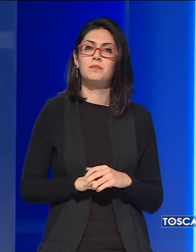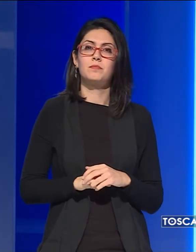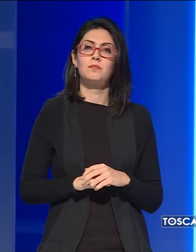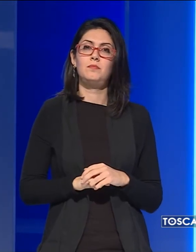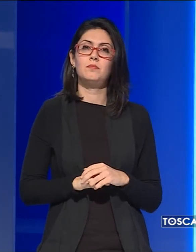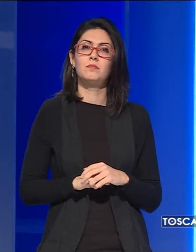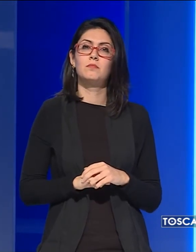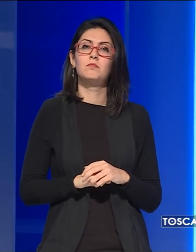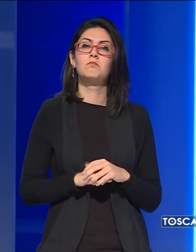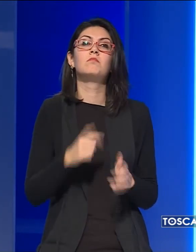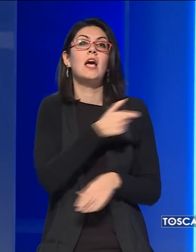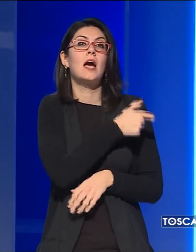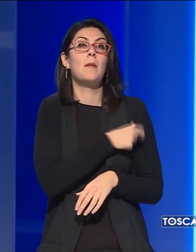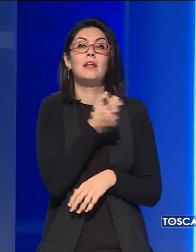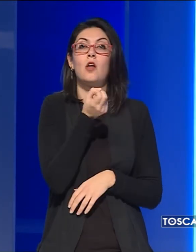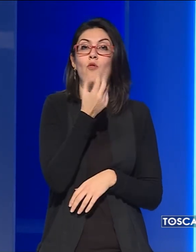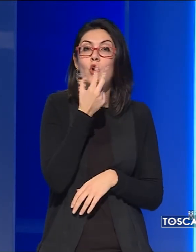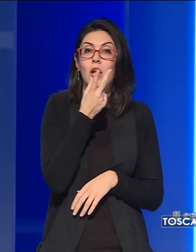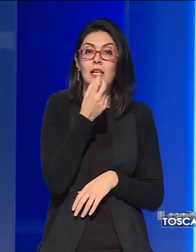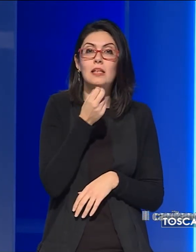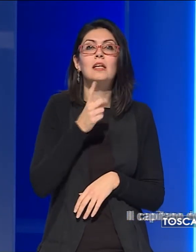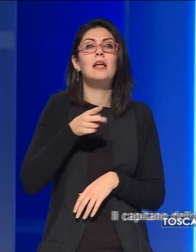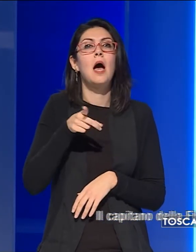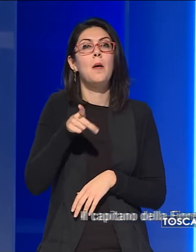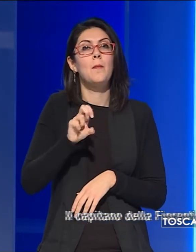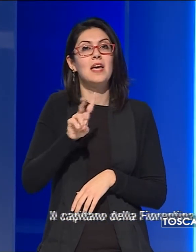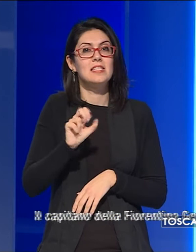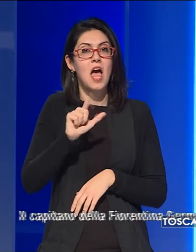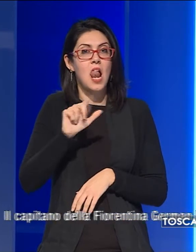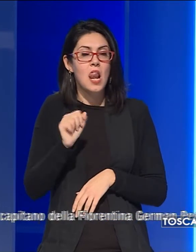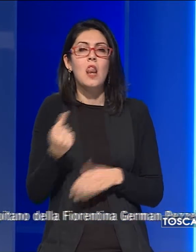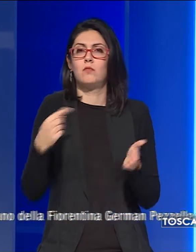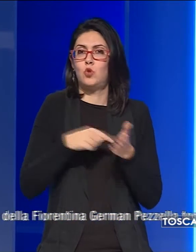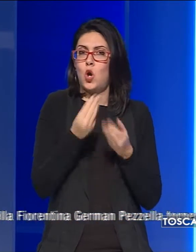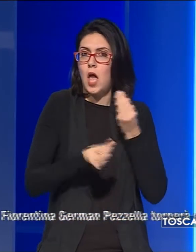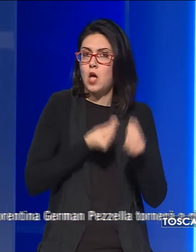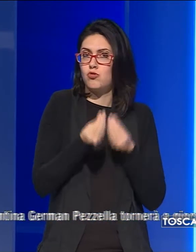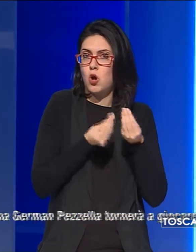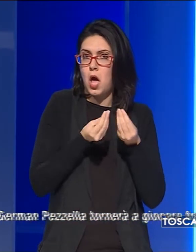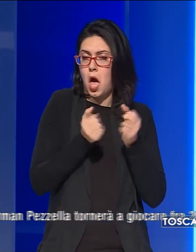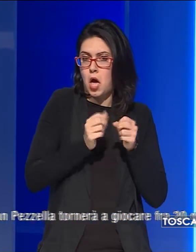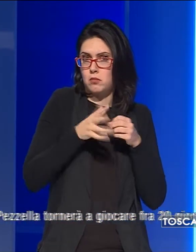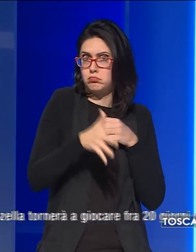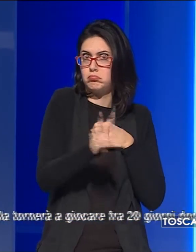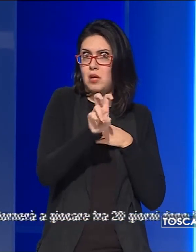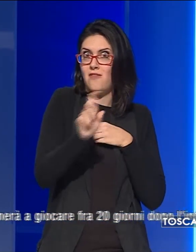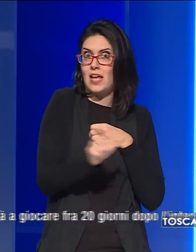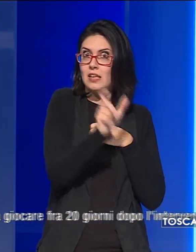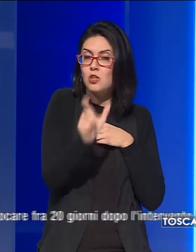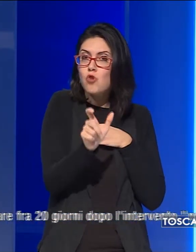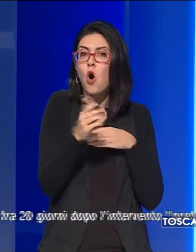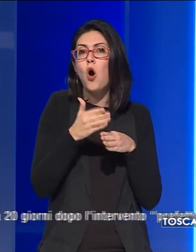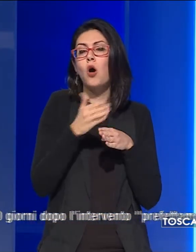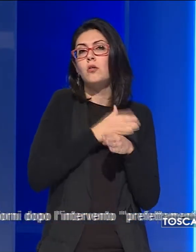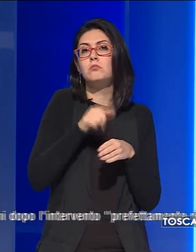Il capitano della Fiorentina, German Pezzella, tornerà a giocare fra 20 giorni dopo l'intervento